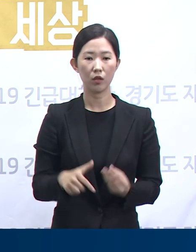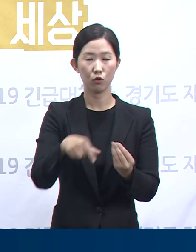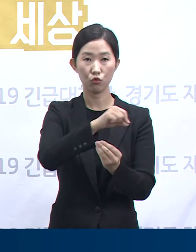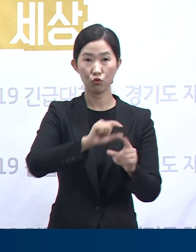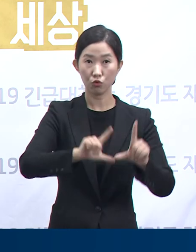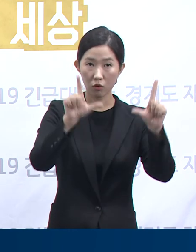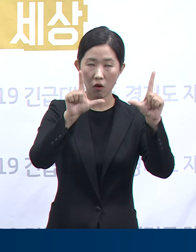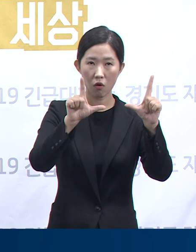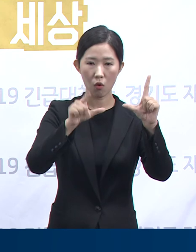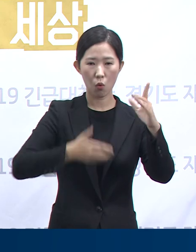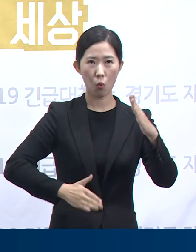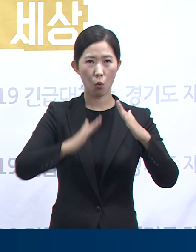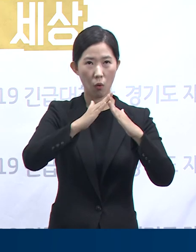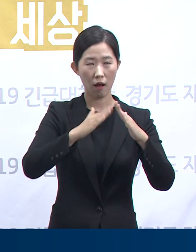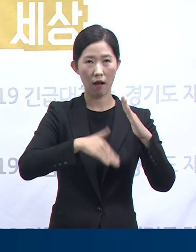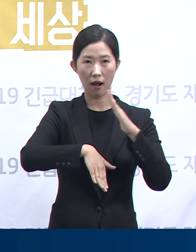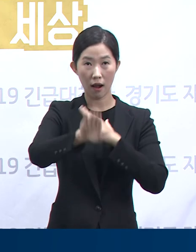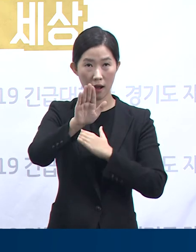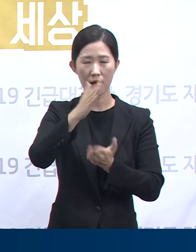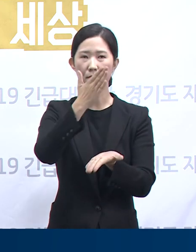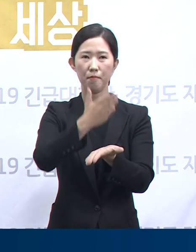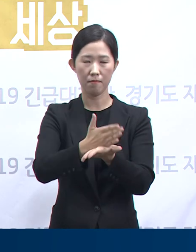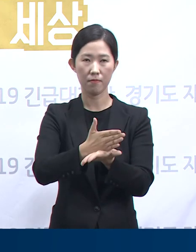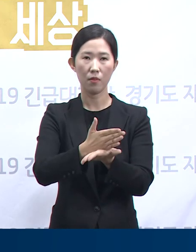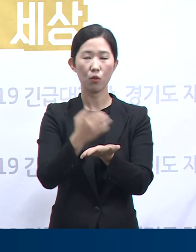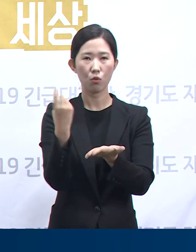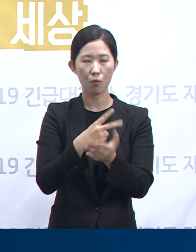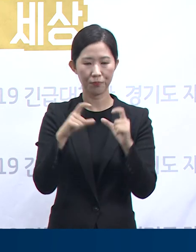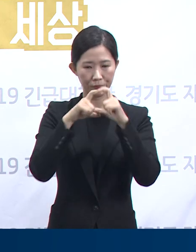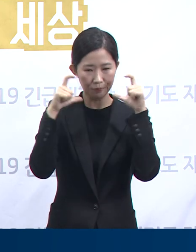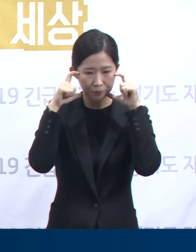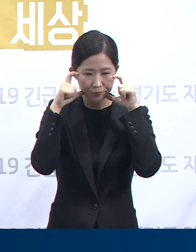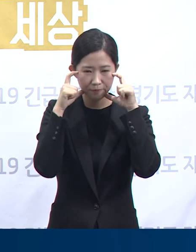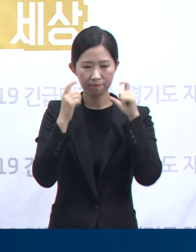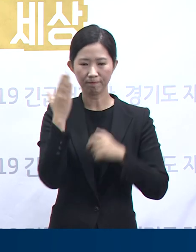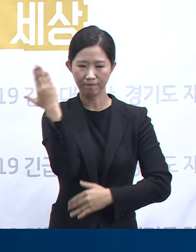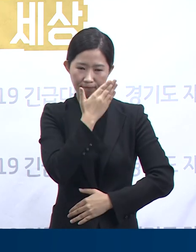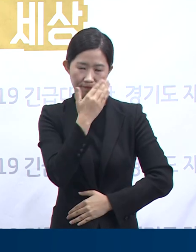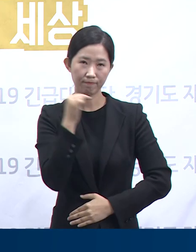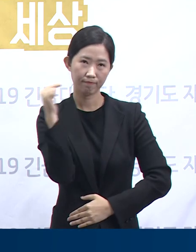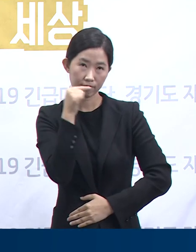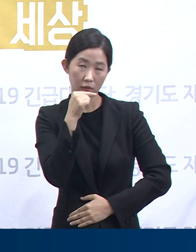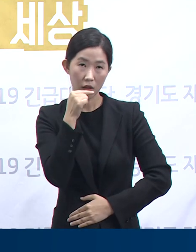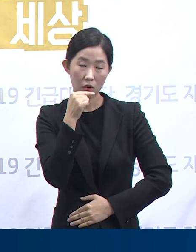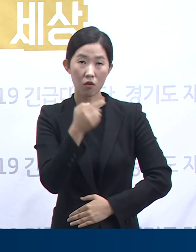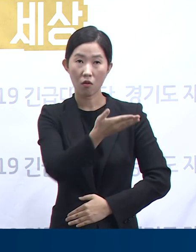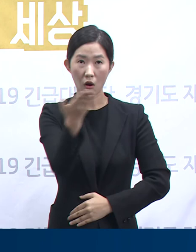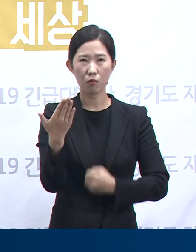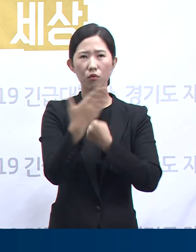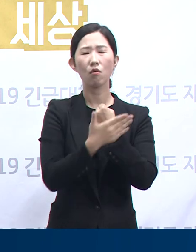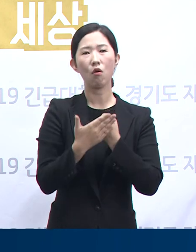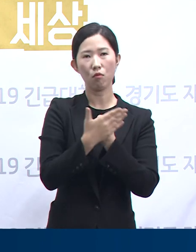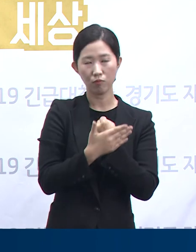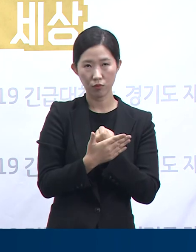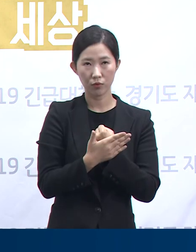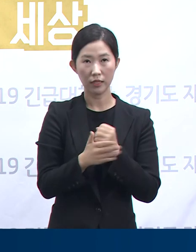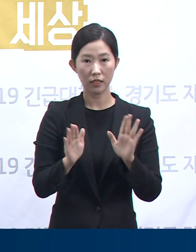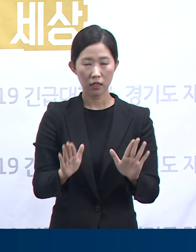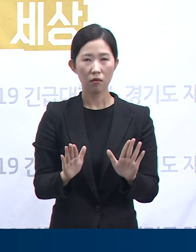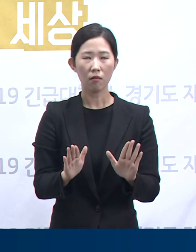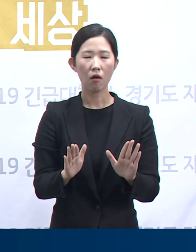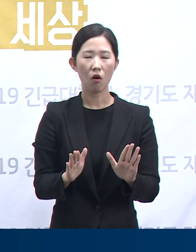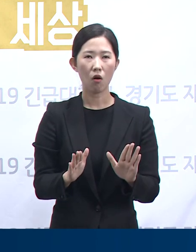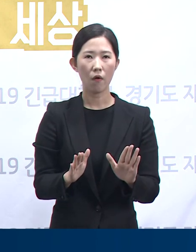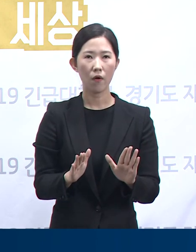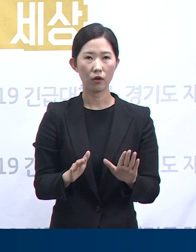기간 고향 이동을 자제하고 방역수칙을 지켜주신 도민 여러분 덕분에 확산 추위가 다소 안정세에 접어들었습니다.